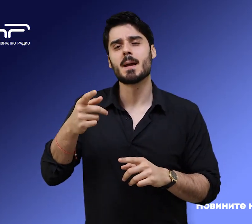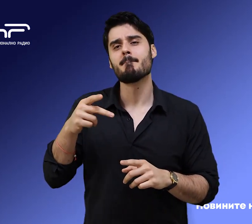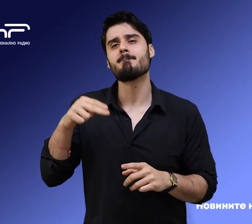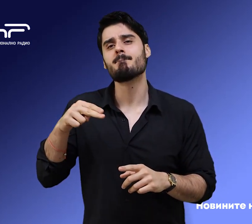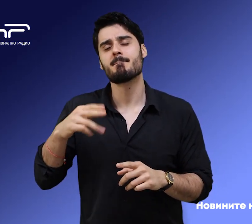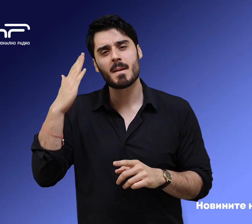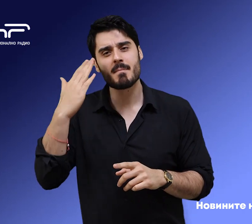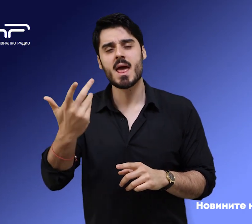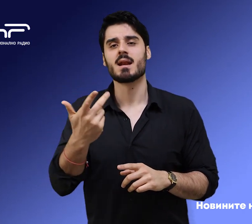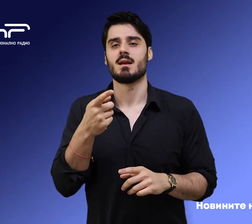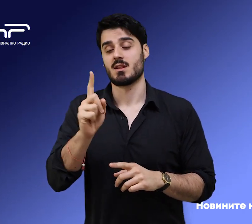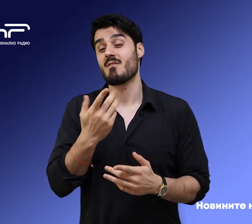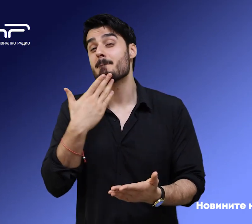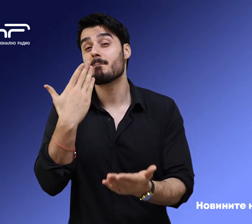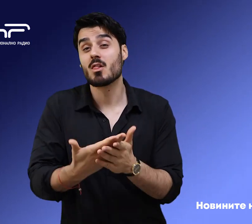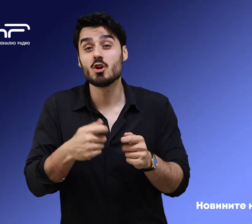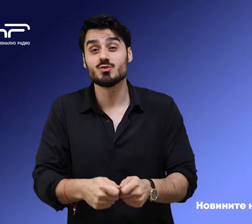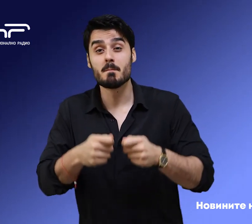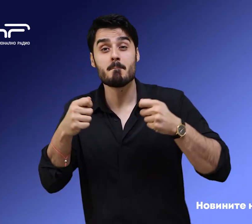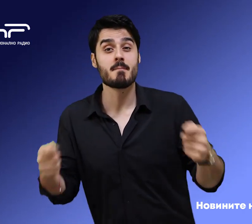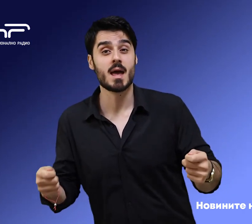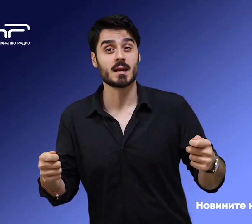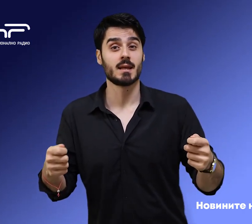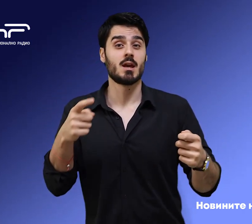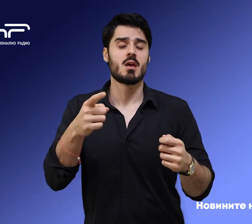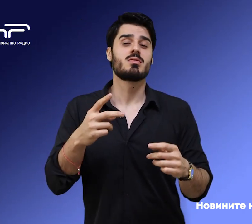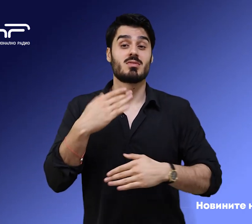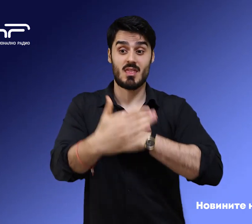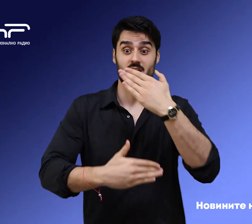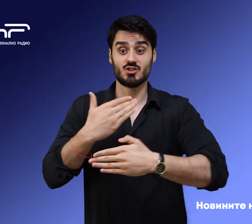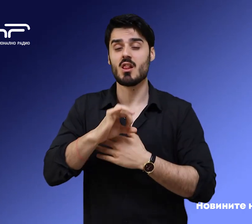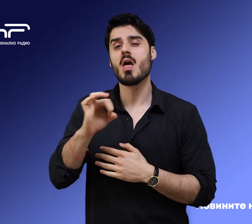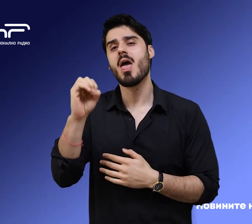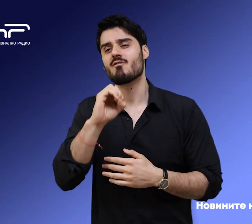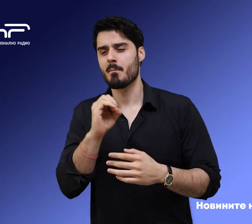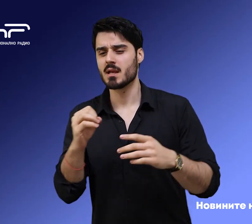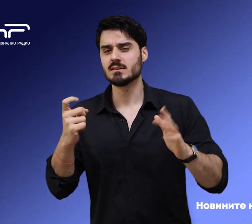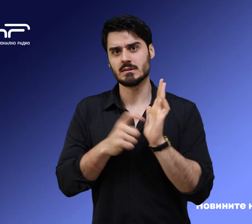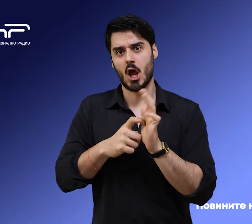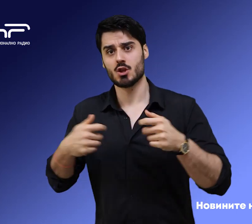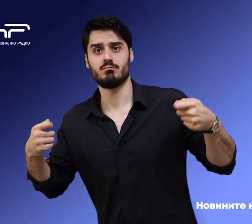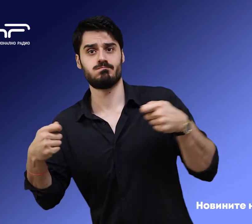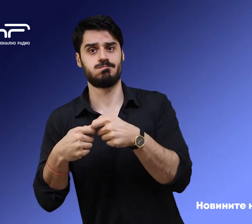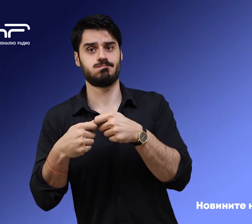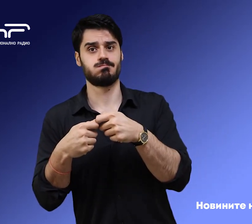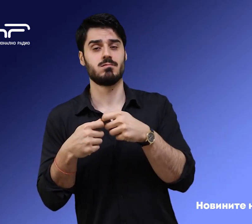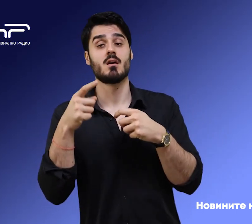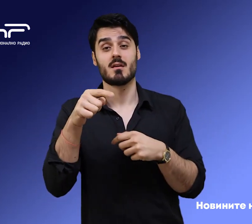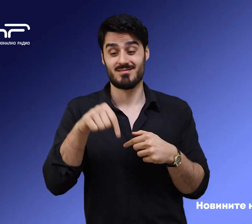Алексиев, който трябва да предложи мерки в съответствие с националното и европейското законодателство. В началото на днешното правителствено